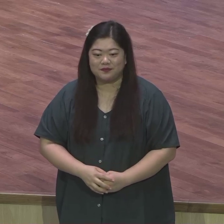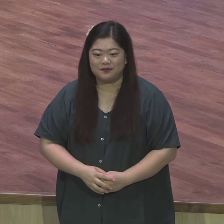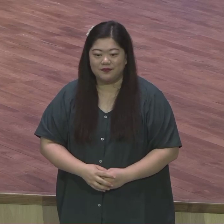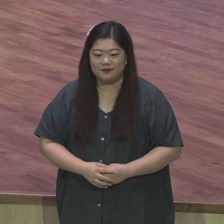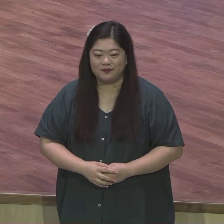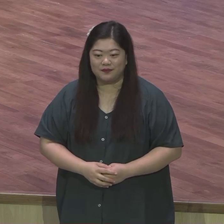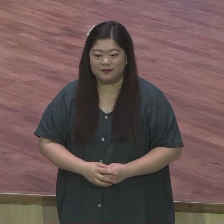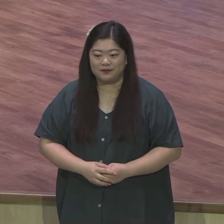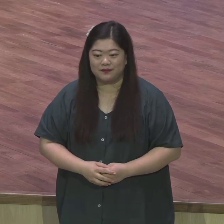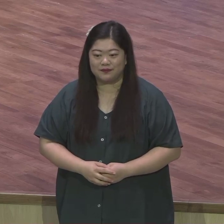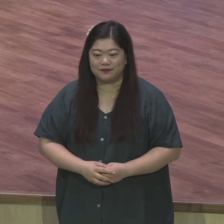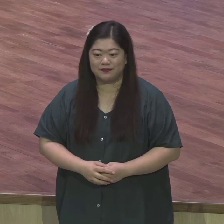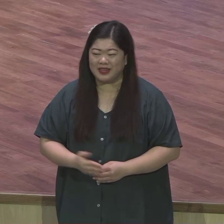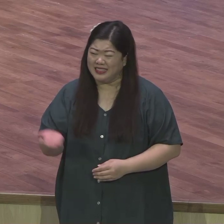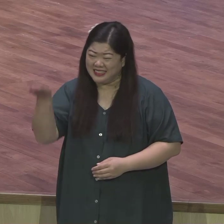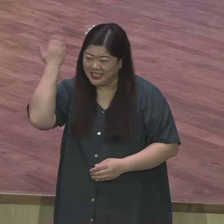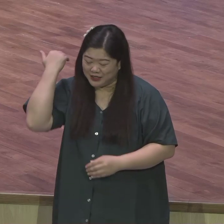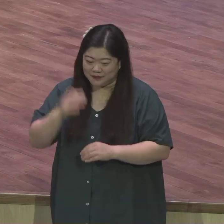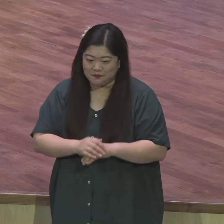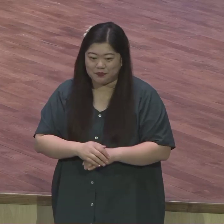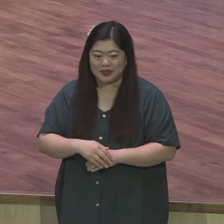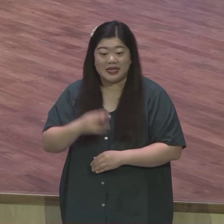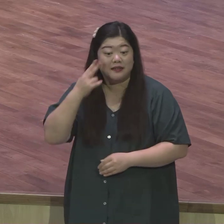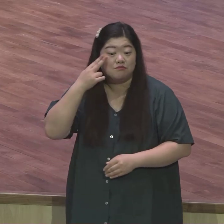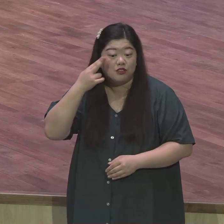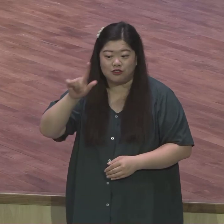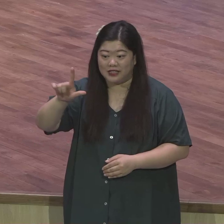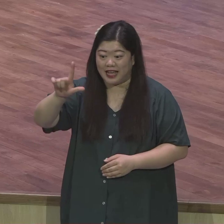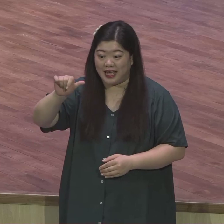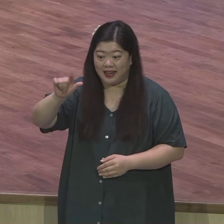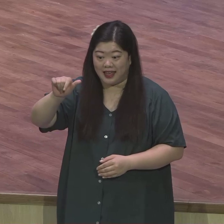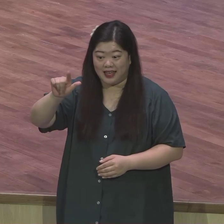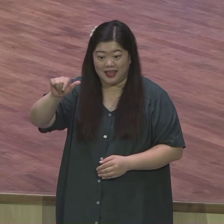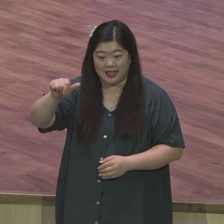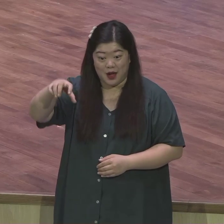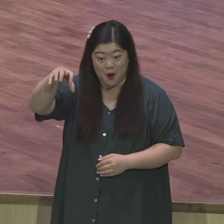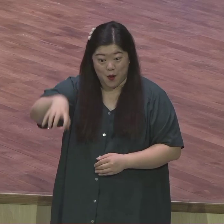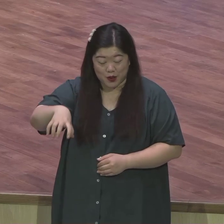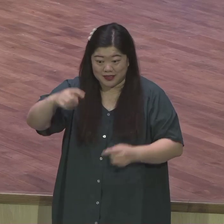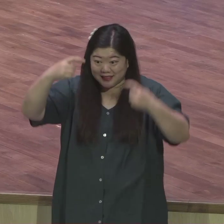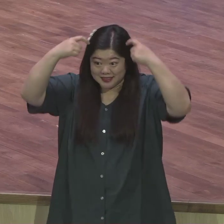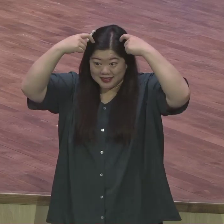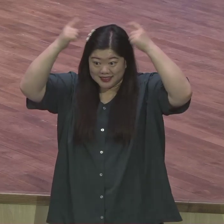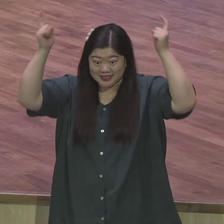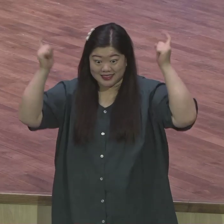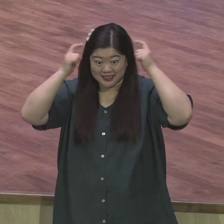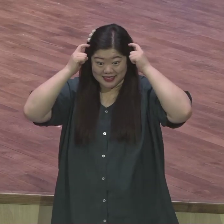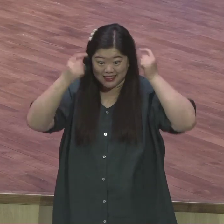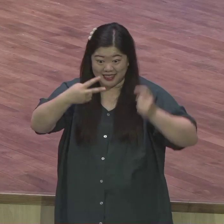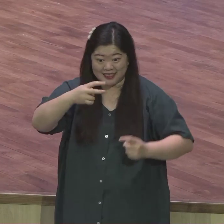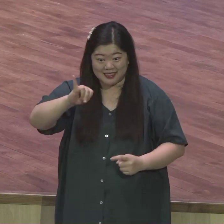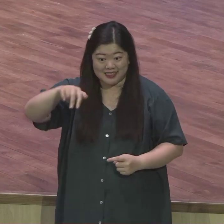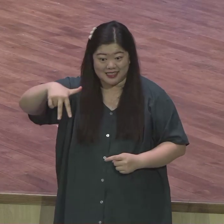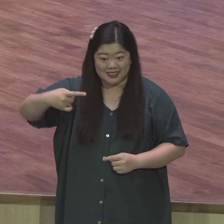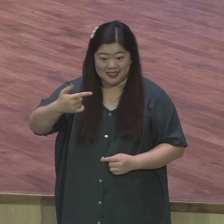예전에 그 LA에 있는 디즈니 월드 있잖아요 디즈니 월드가 경쟁업체들 경쟁업체들을